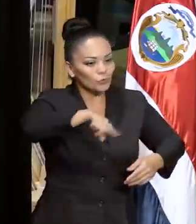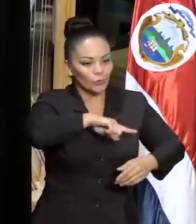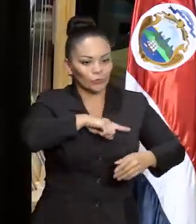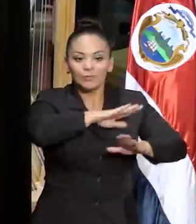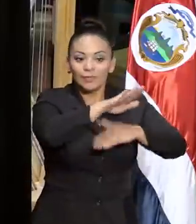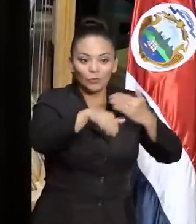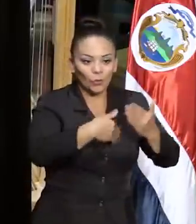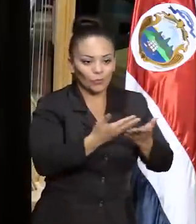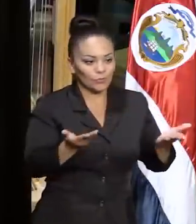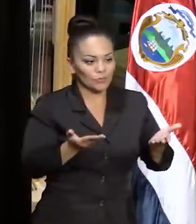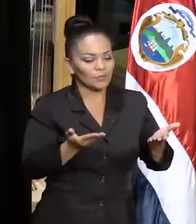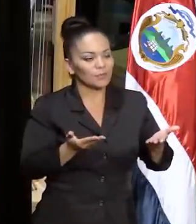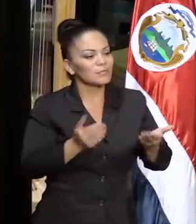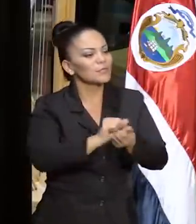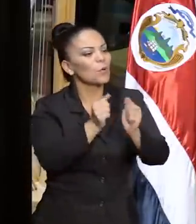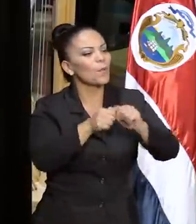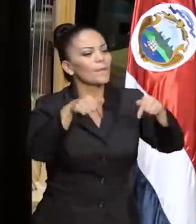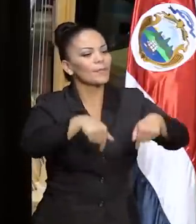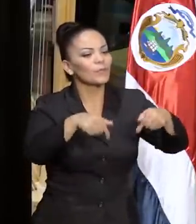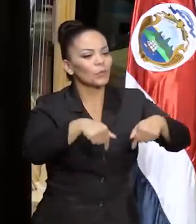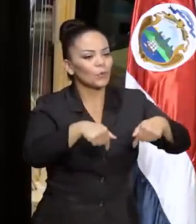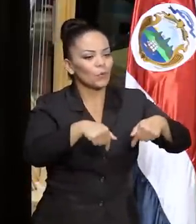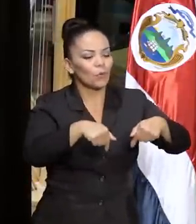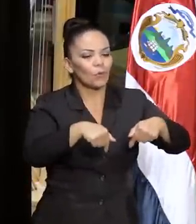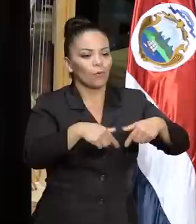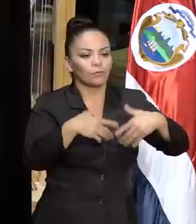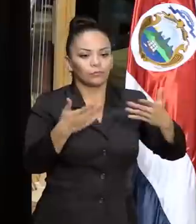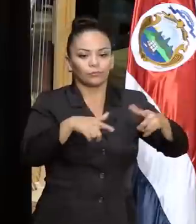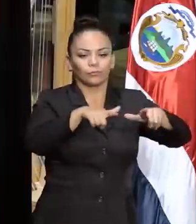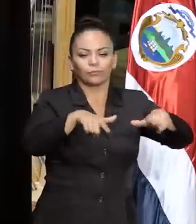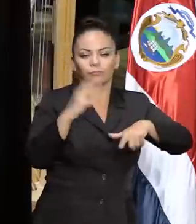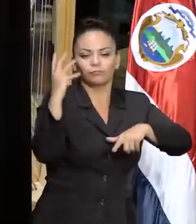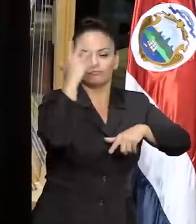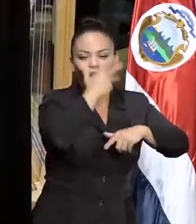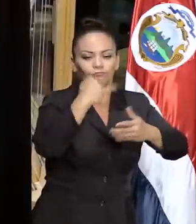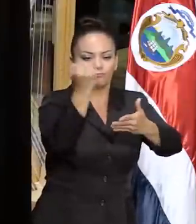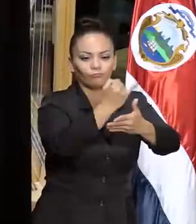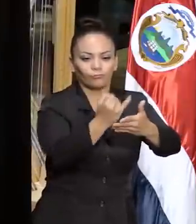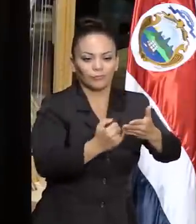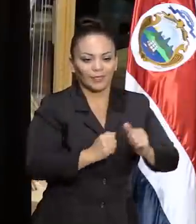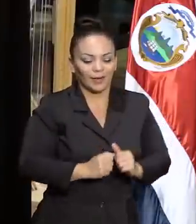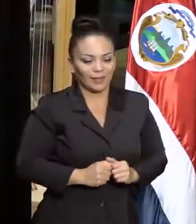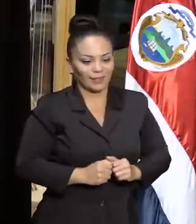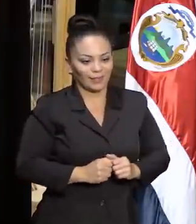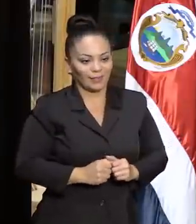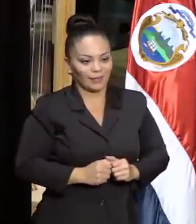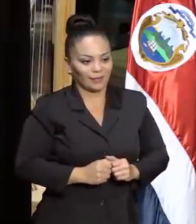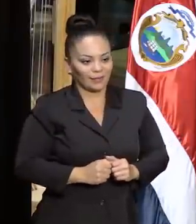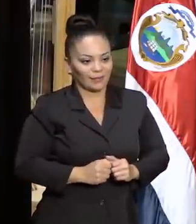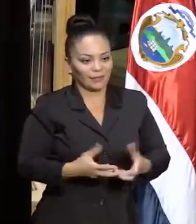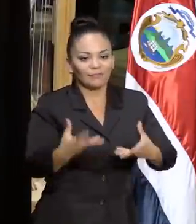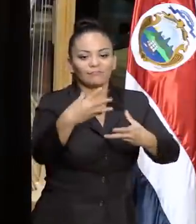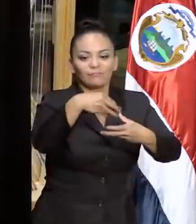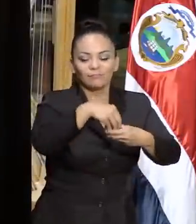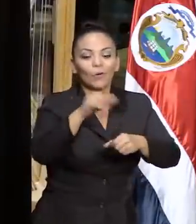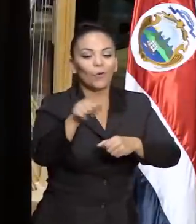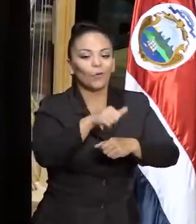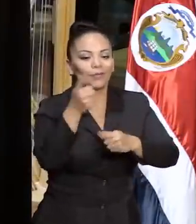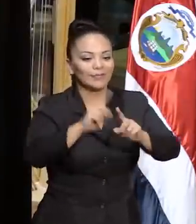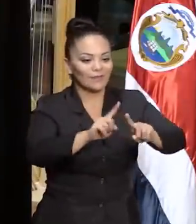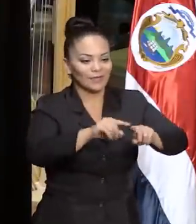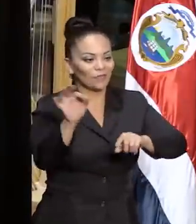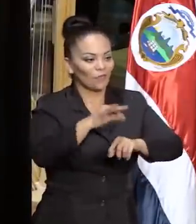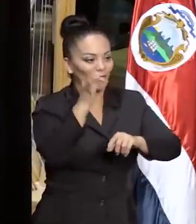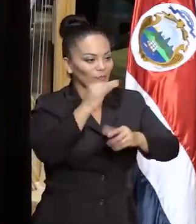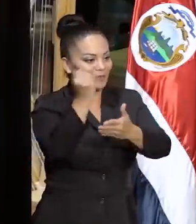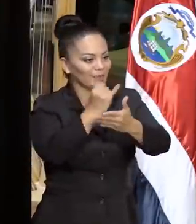todos nosotros, en una pieza magnífica de arte, que alberga a su vez otras formas